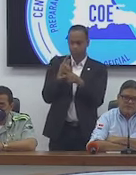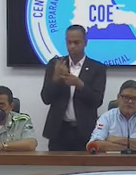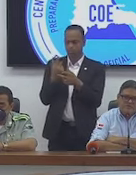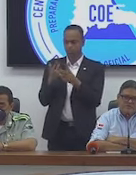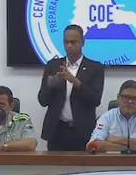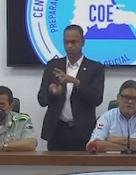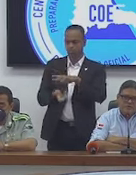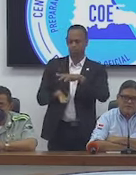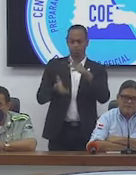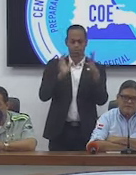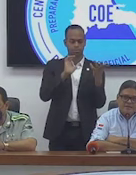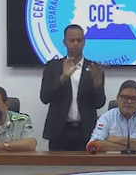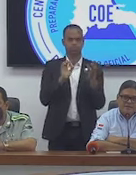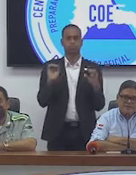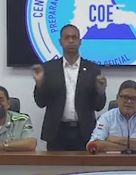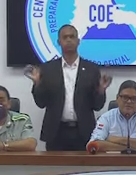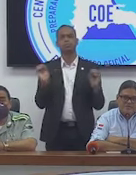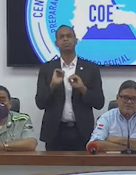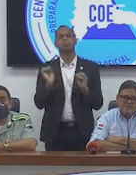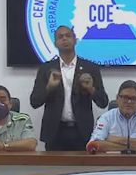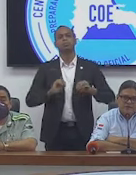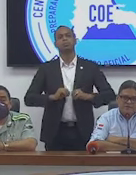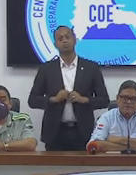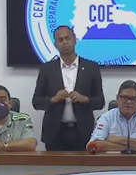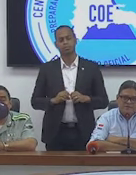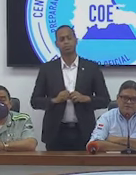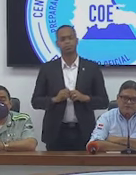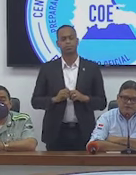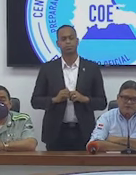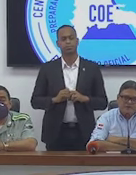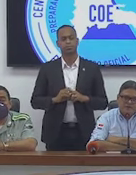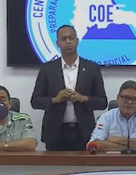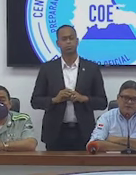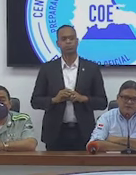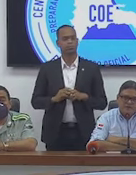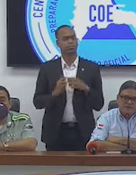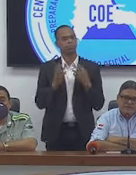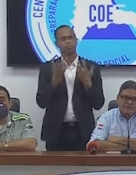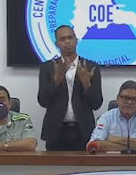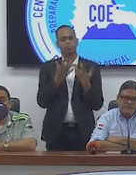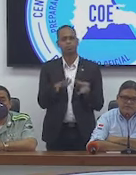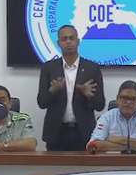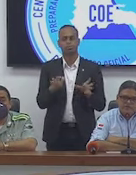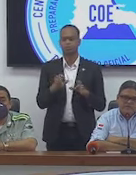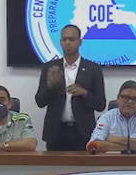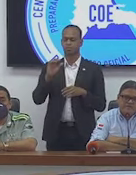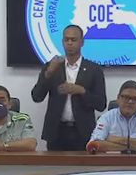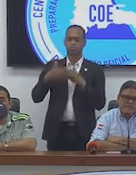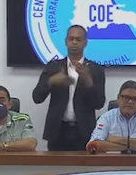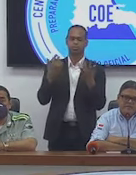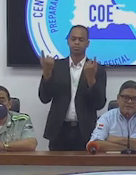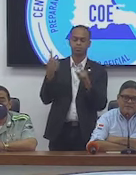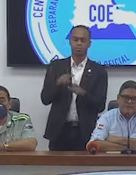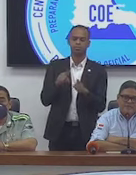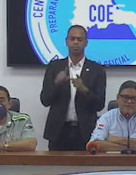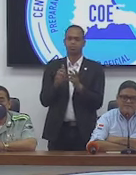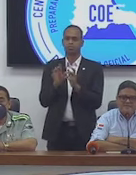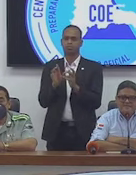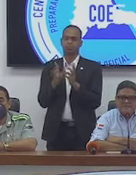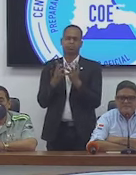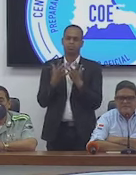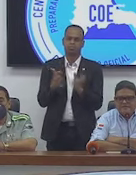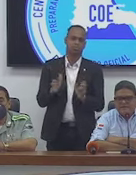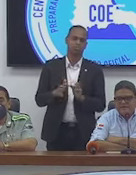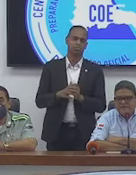de los casos de COVID, el tema de la hospitalización y todo esto, no queremos que después haya un recrudecimiento del tema de la pandemia en el